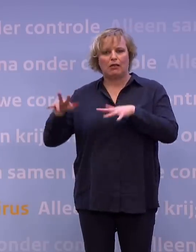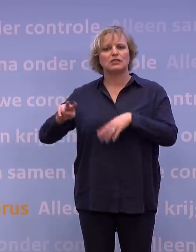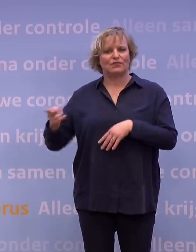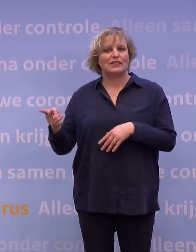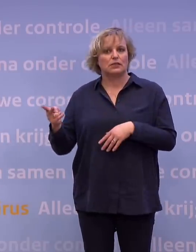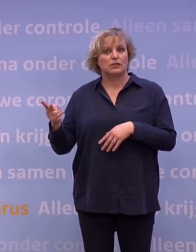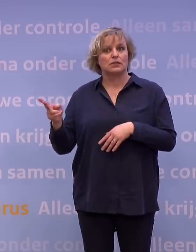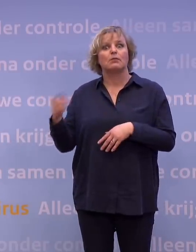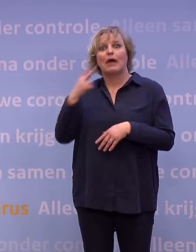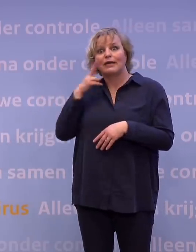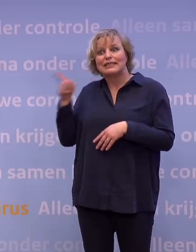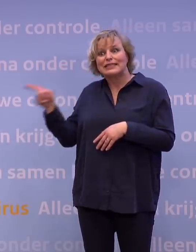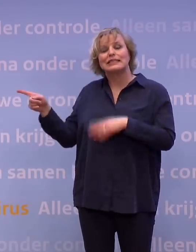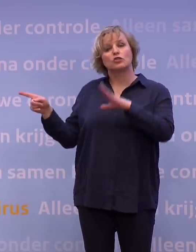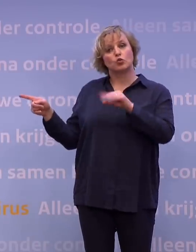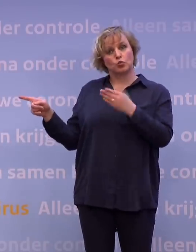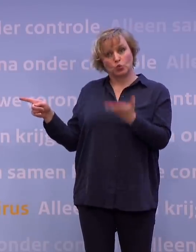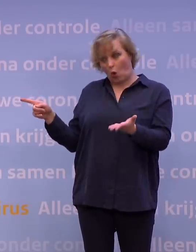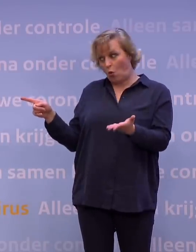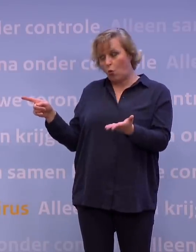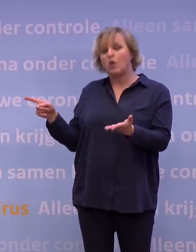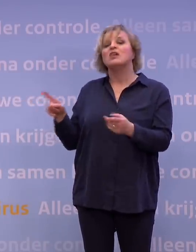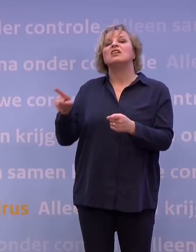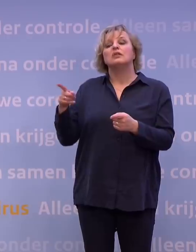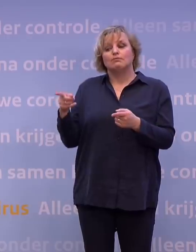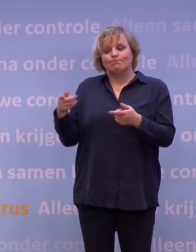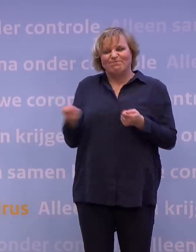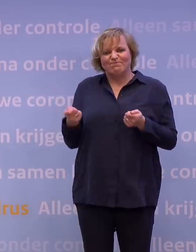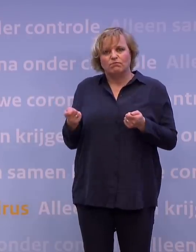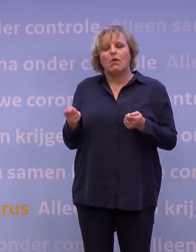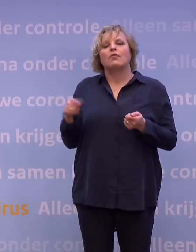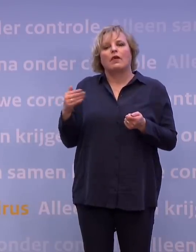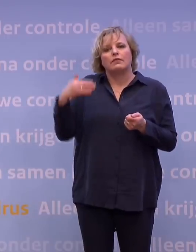zien ook dat als je dit doet, dat je ook weer net even wat eerder perspectief kan bieden.